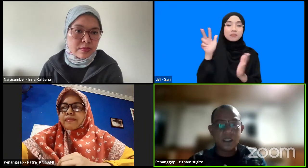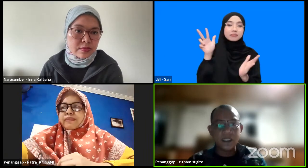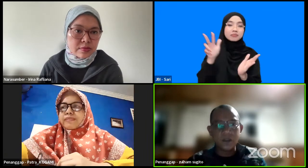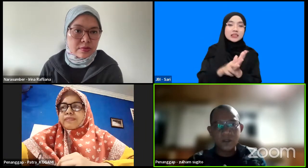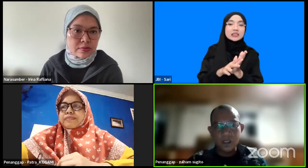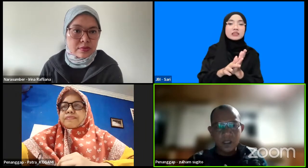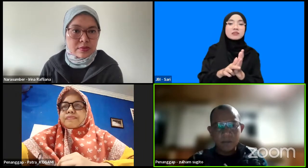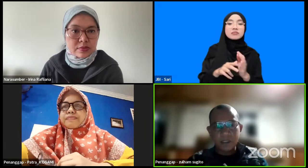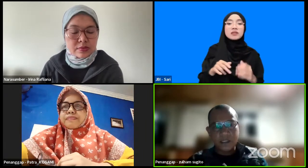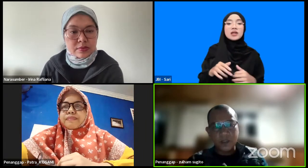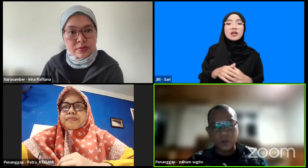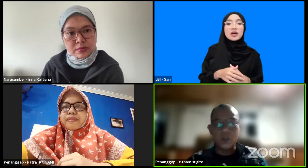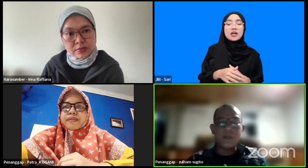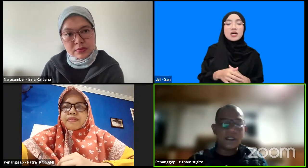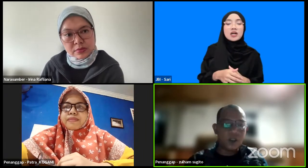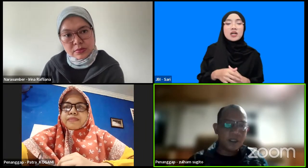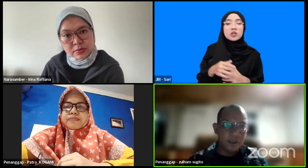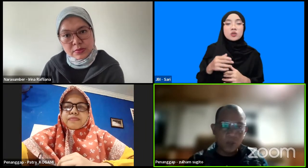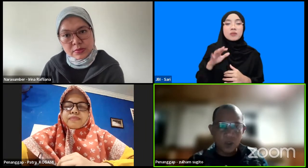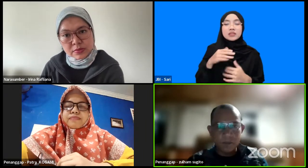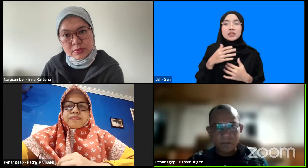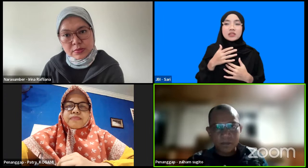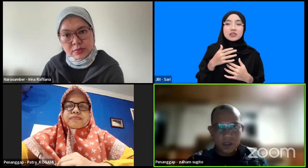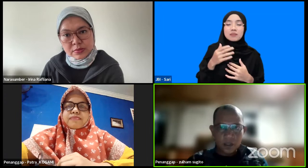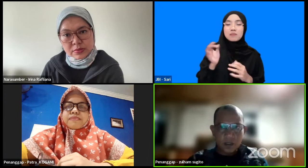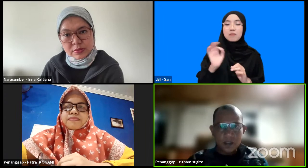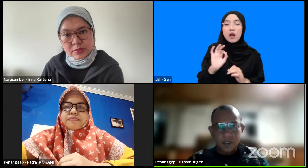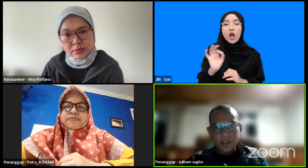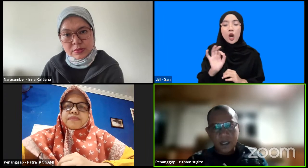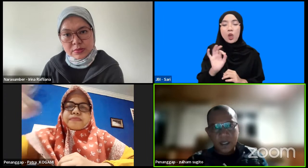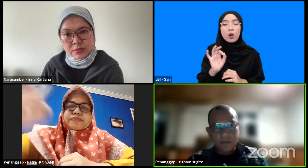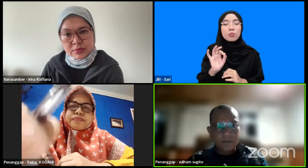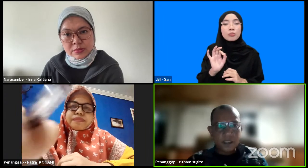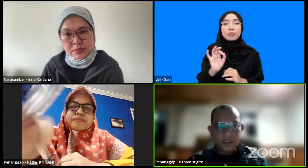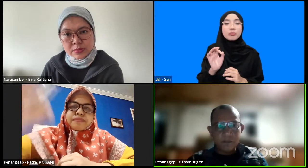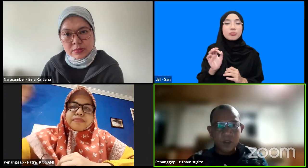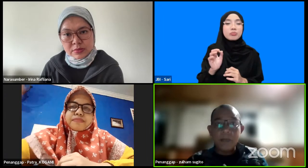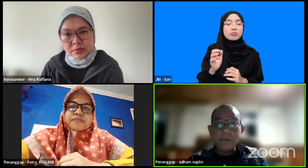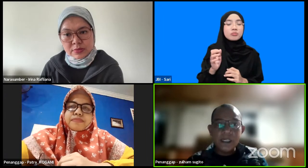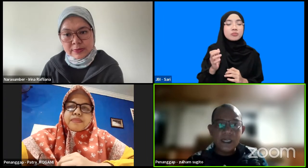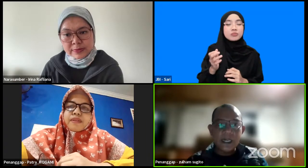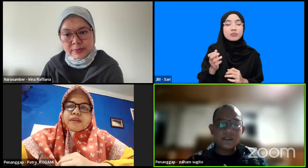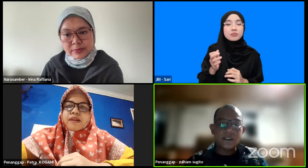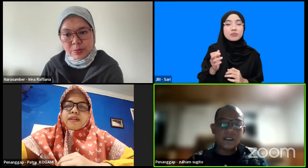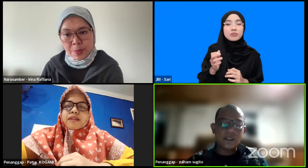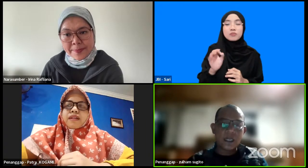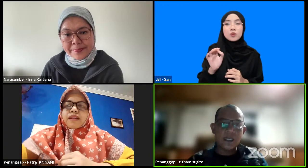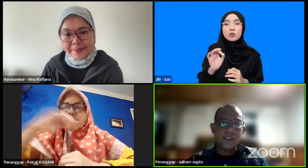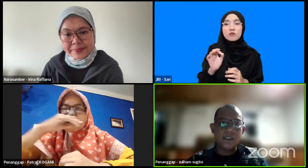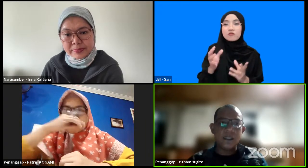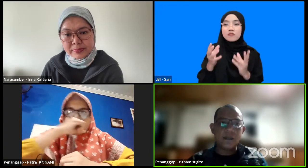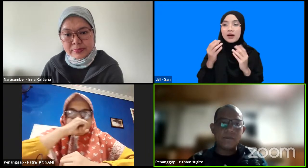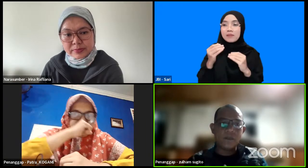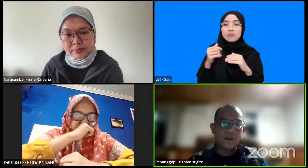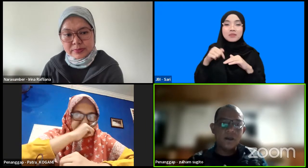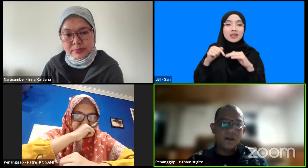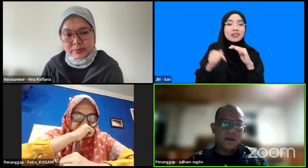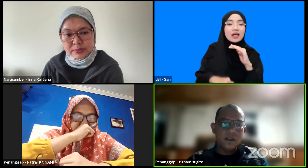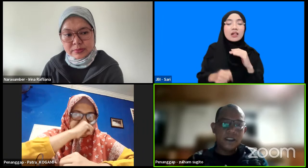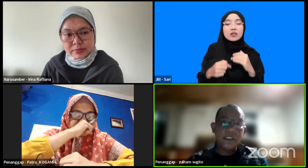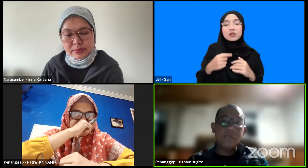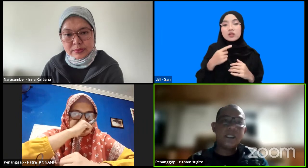Inatius Rina itu masih gugup atau masih belum familiar terkait dengan